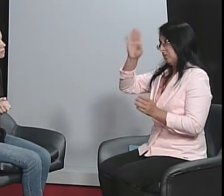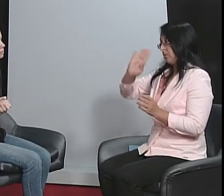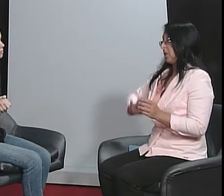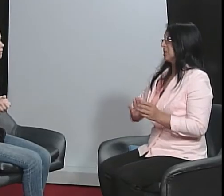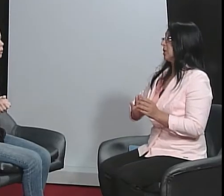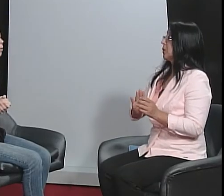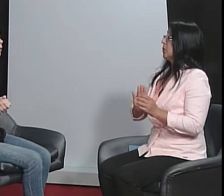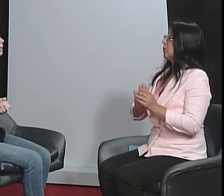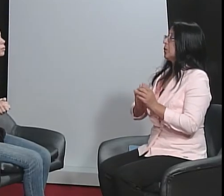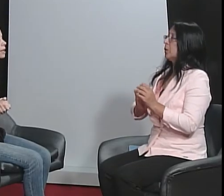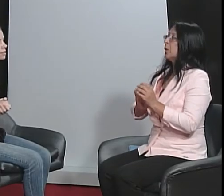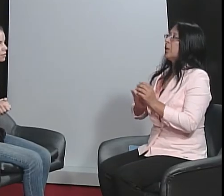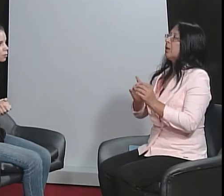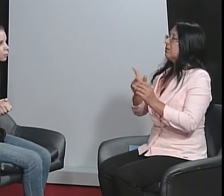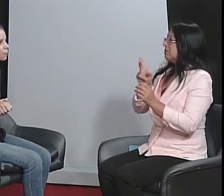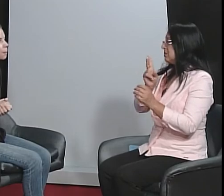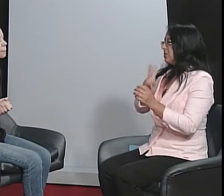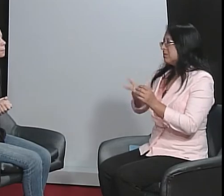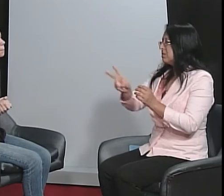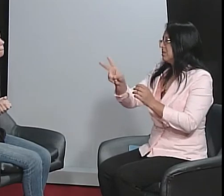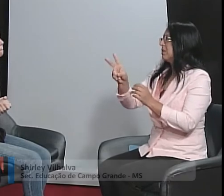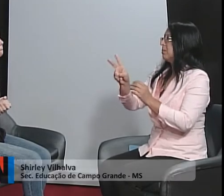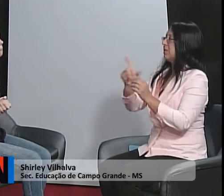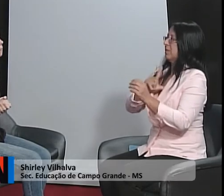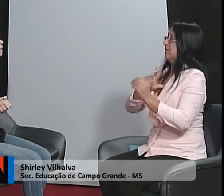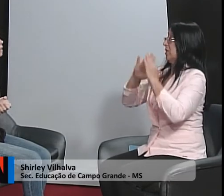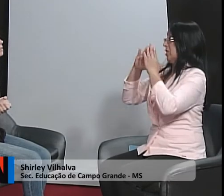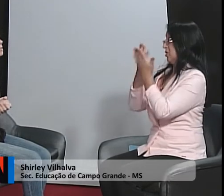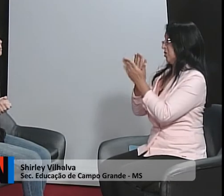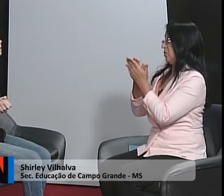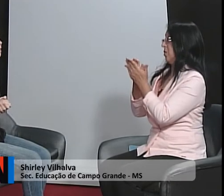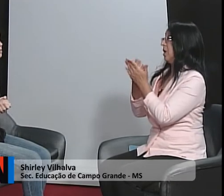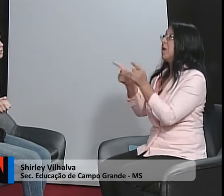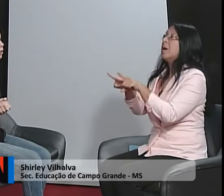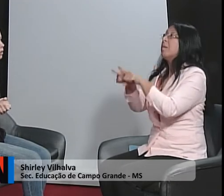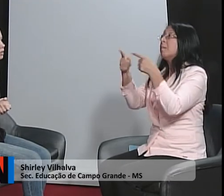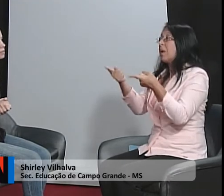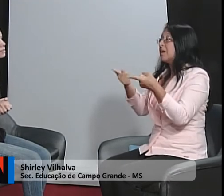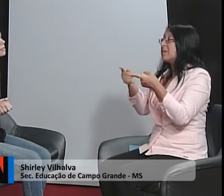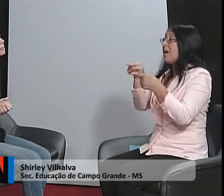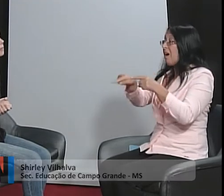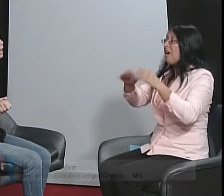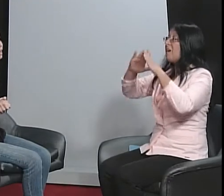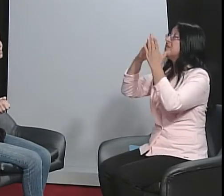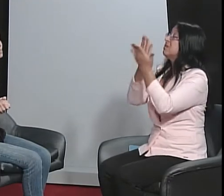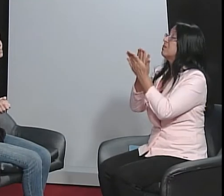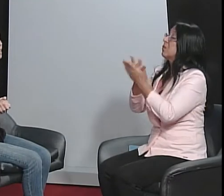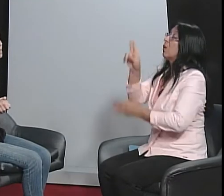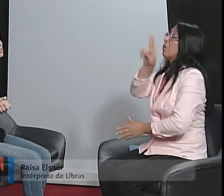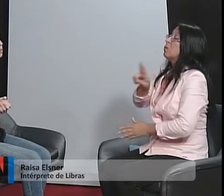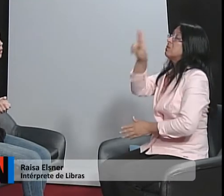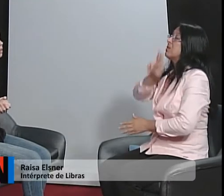Bom, aqui no Brasil, sempre teve escolas, mas a escola